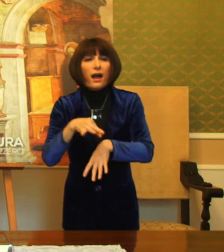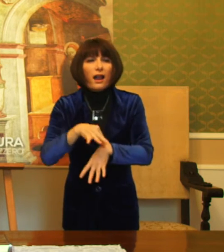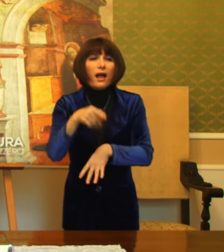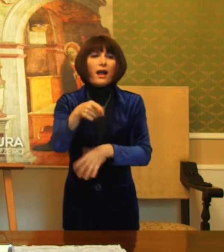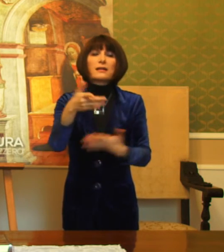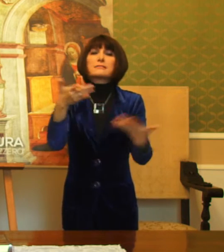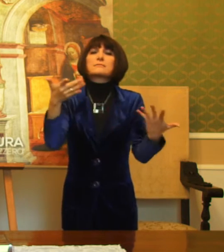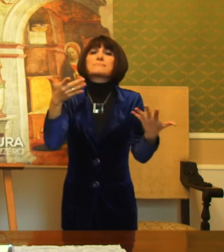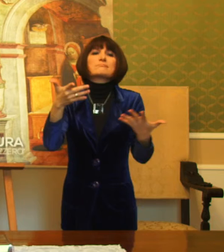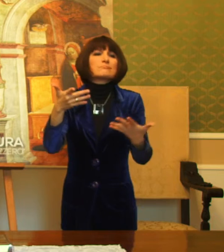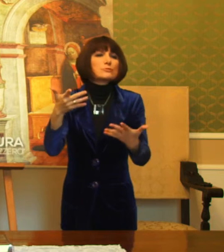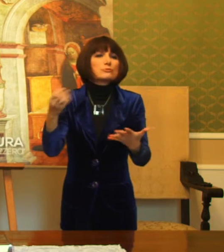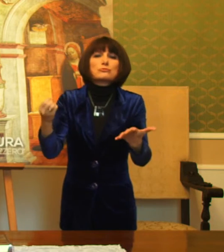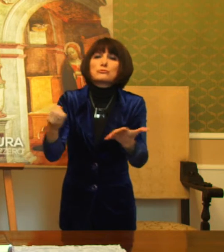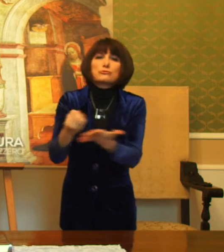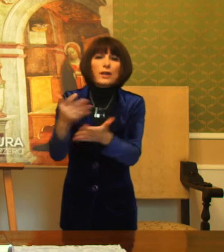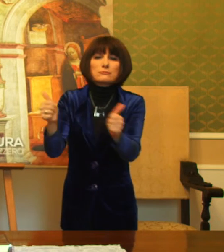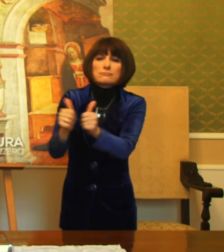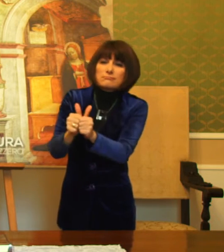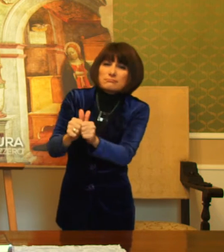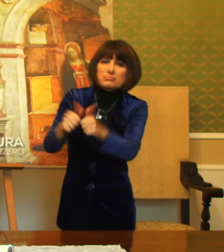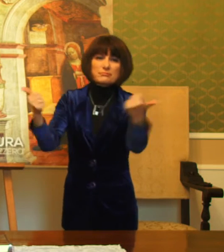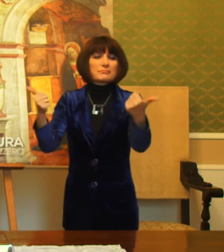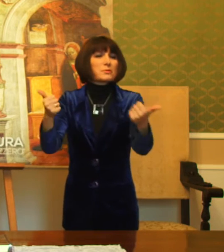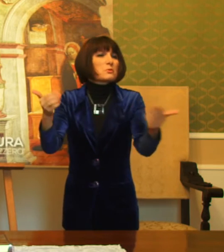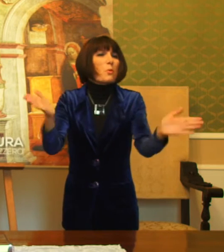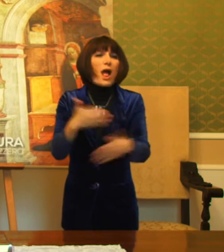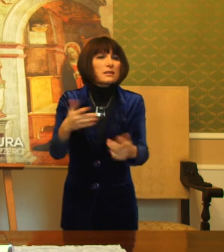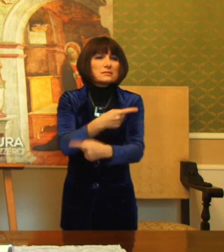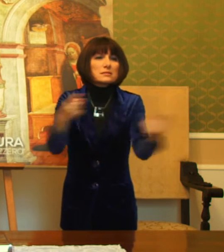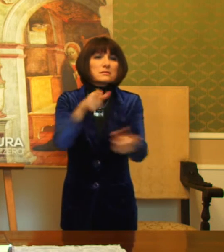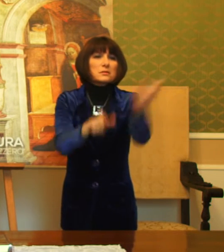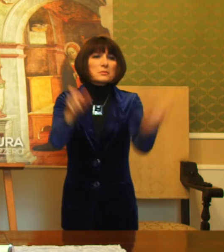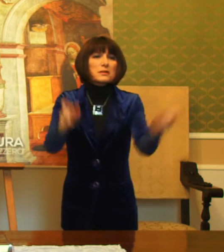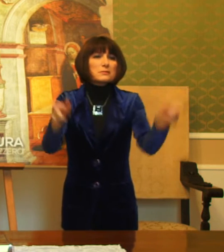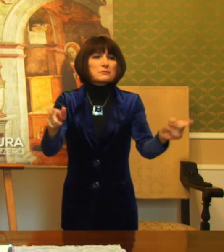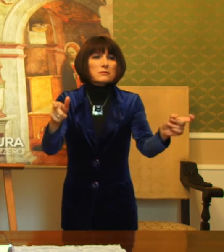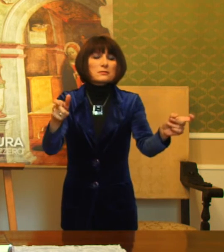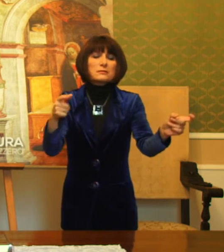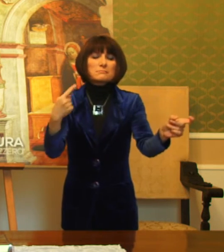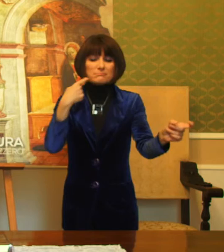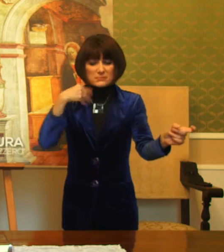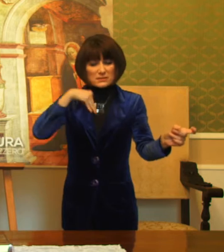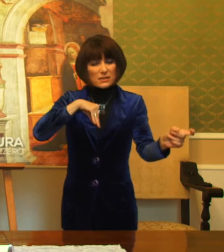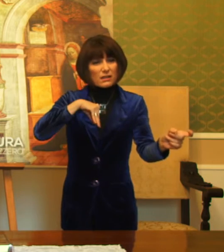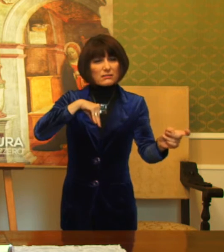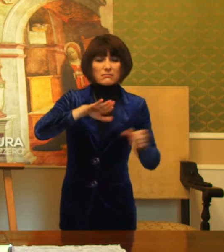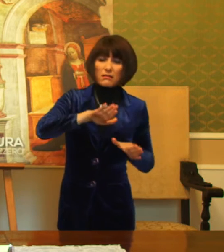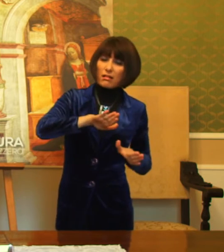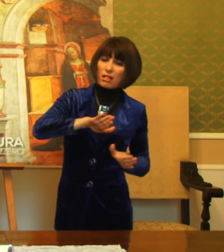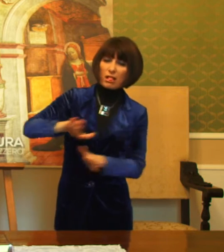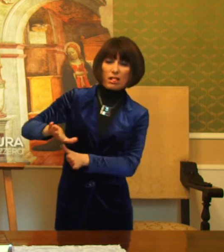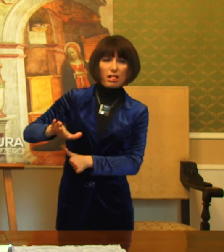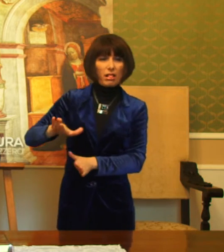per un legame che si è infranto, si sentono quasi al margine della vita, senza quell